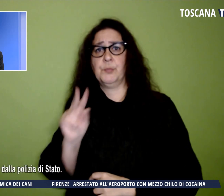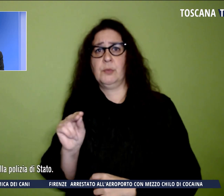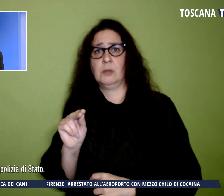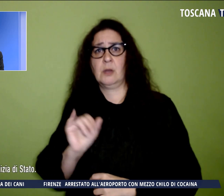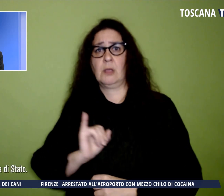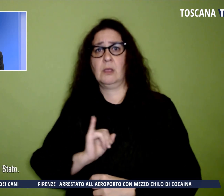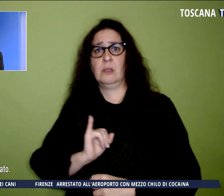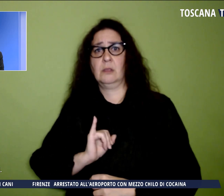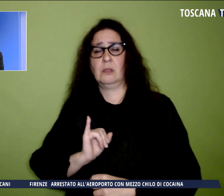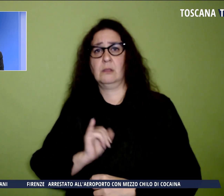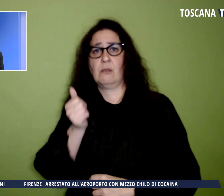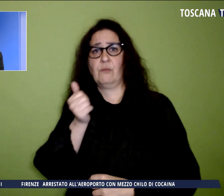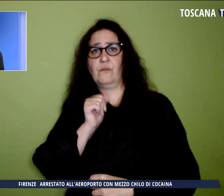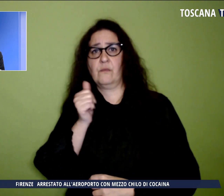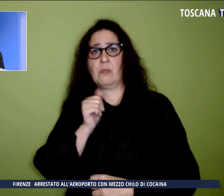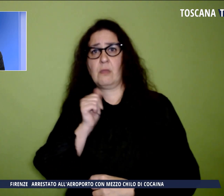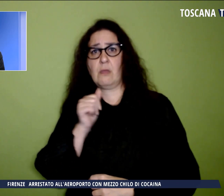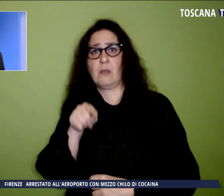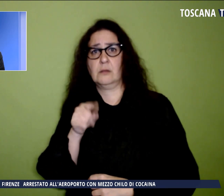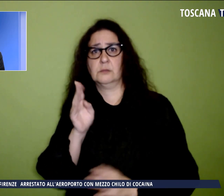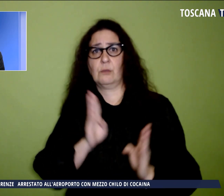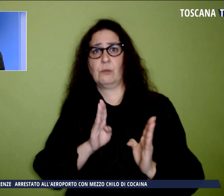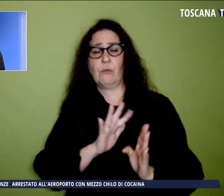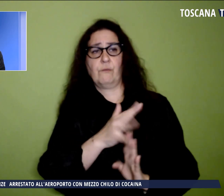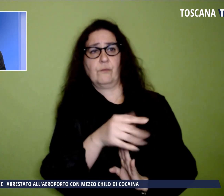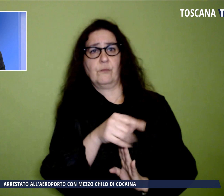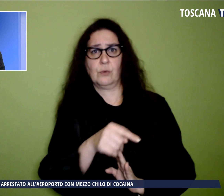diverse rispetto ad un altro controllo.